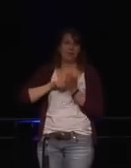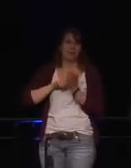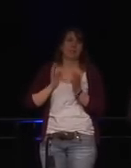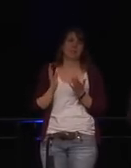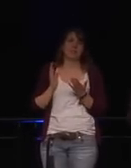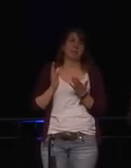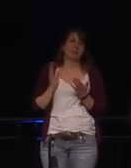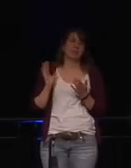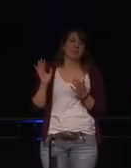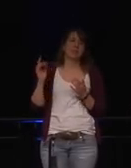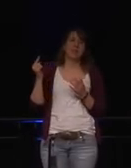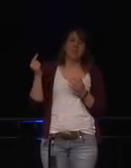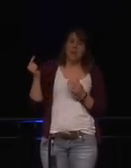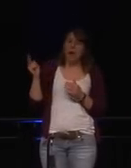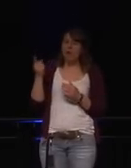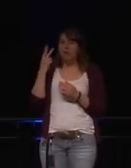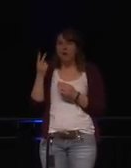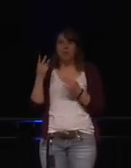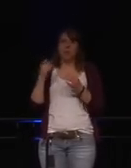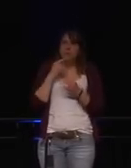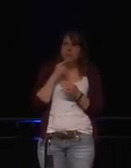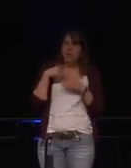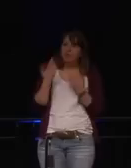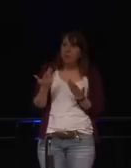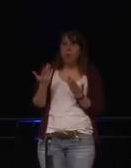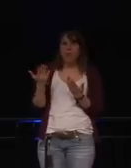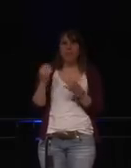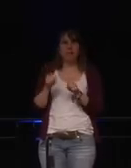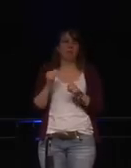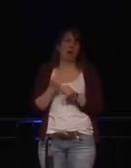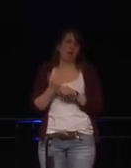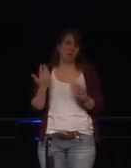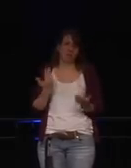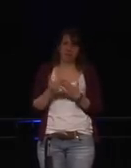weil er hat sich damit schon lange auseinandergesetzt und seine Ideen sind sehr gut.